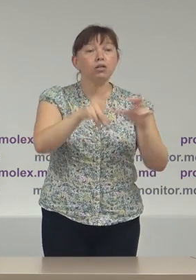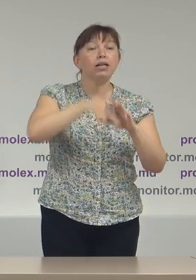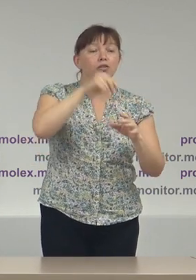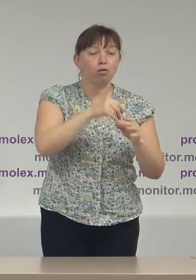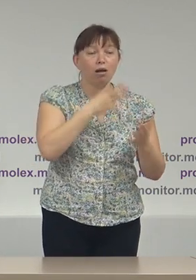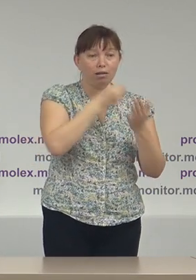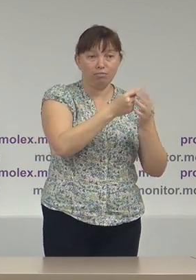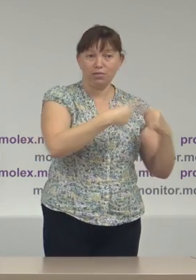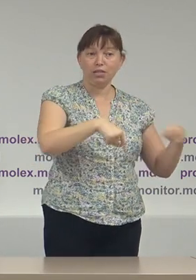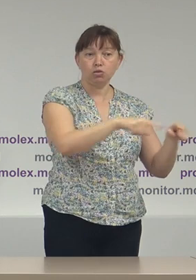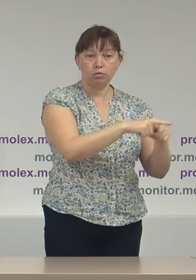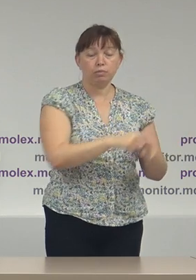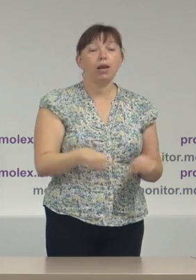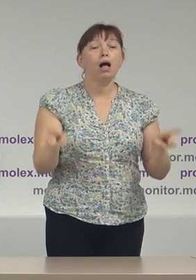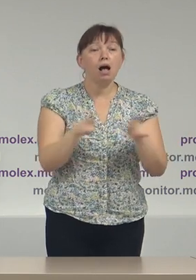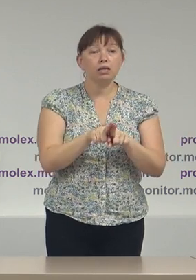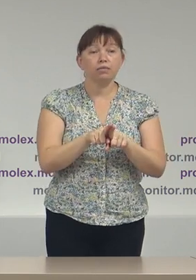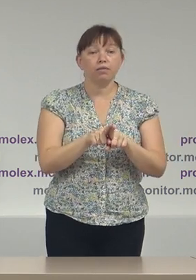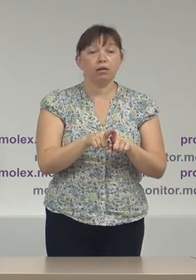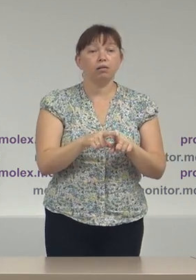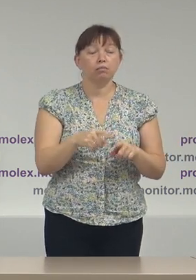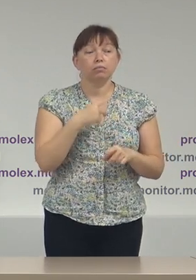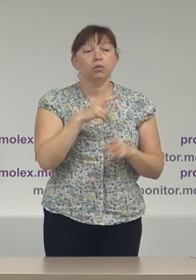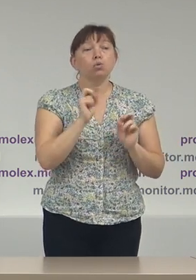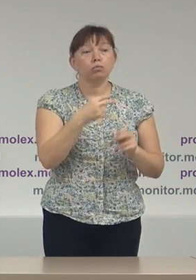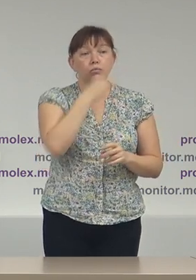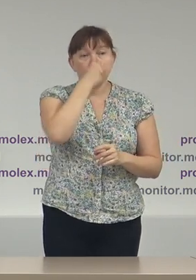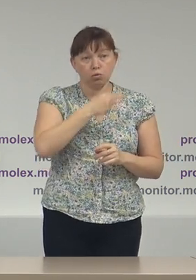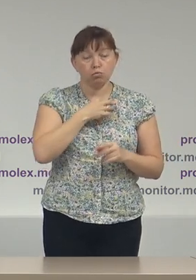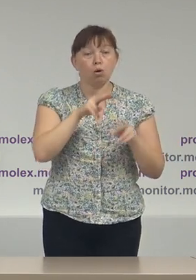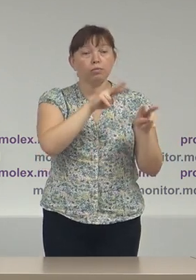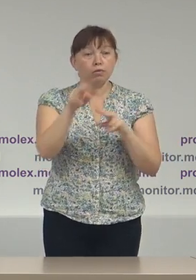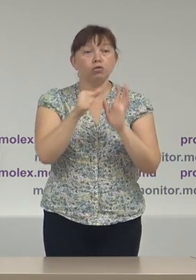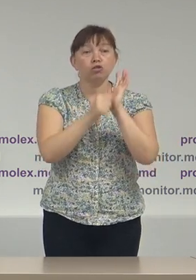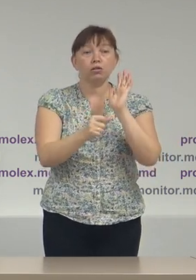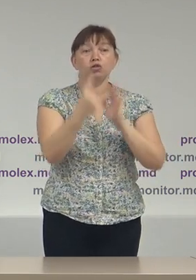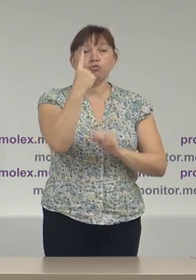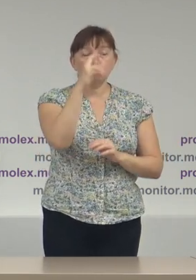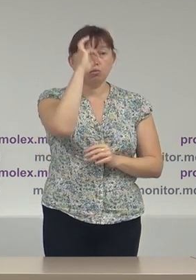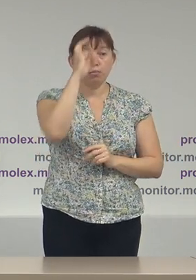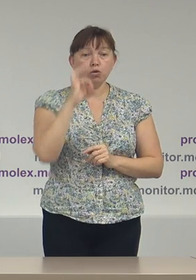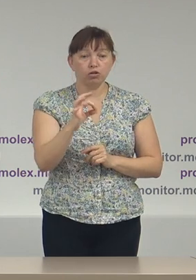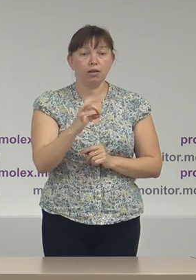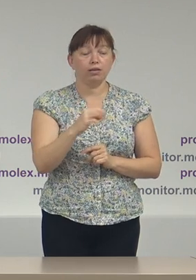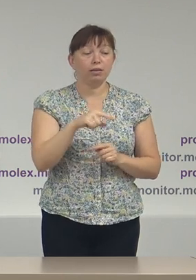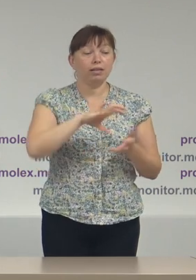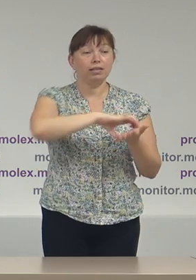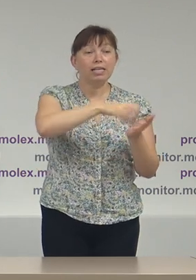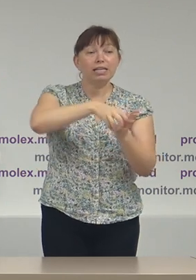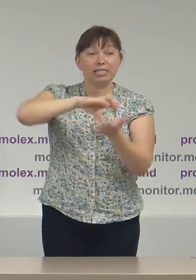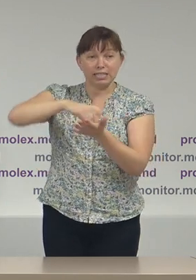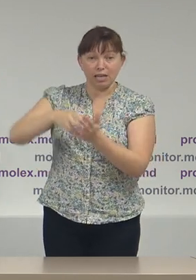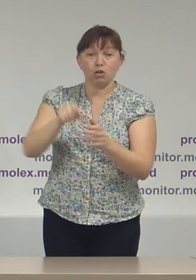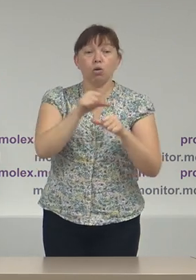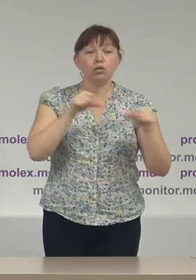Circunscripție, astfel, potrivit observatorilor noștri, 61% din sediile Consiliilor